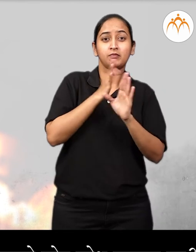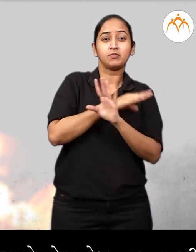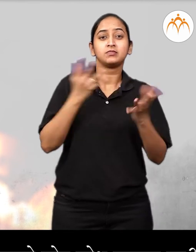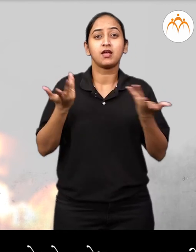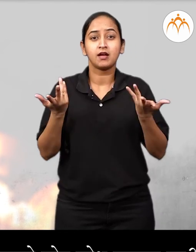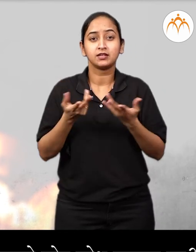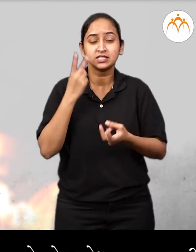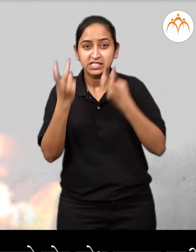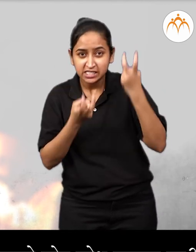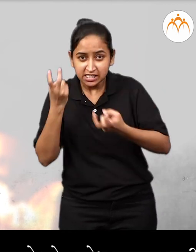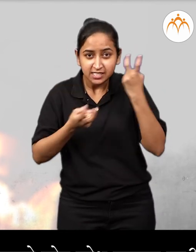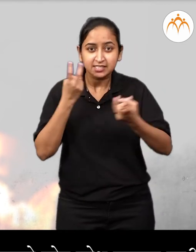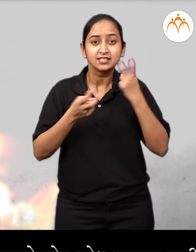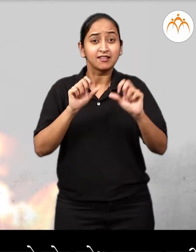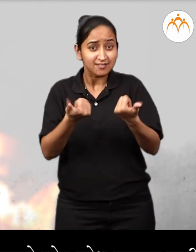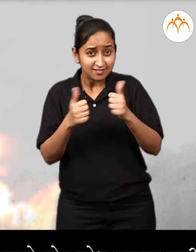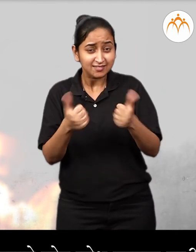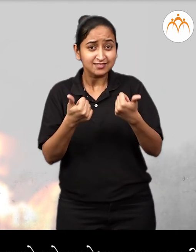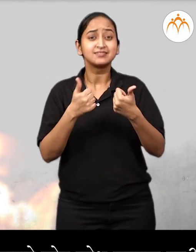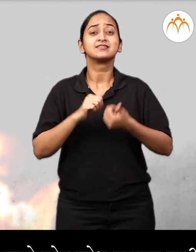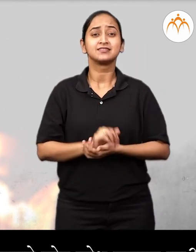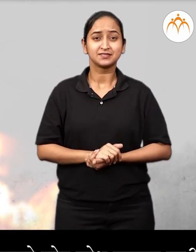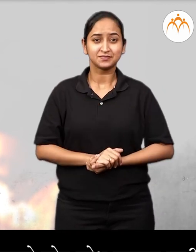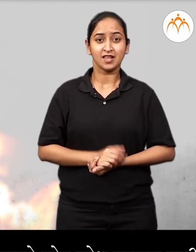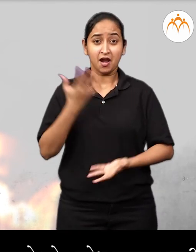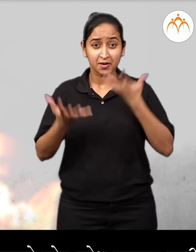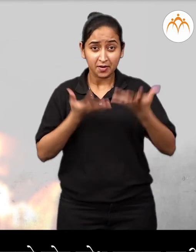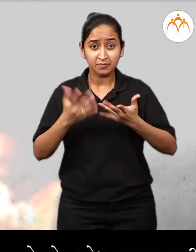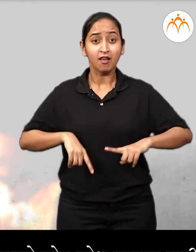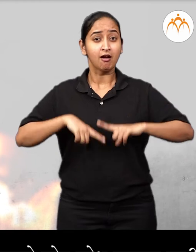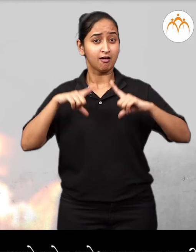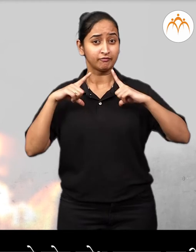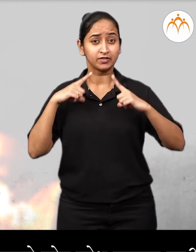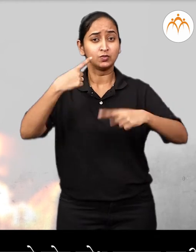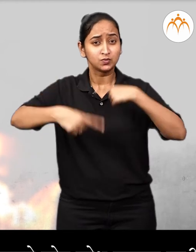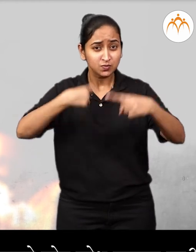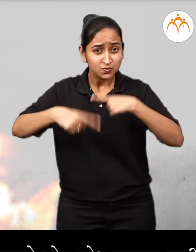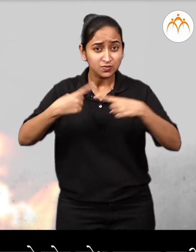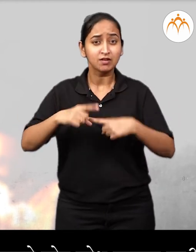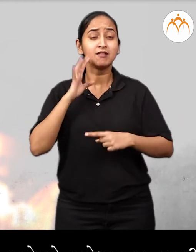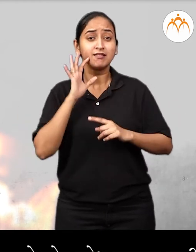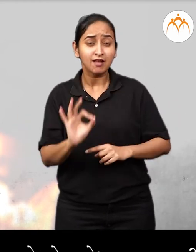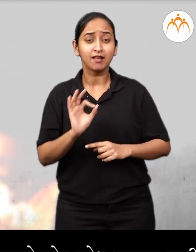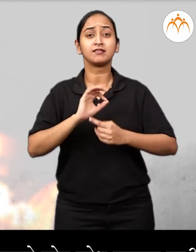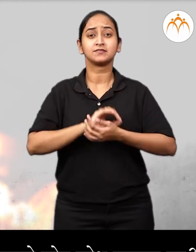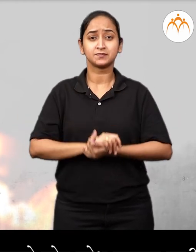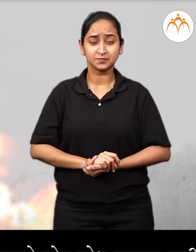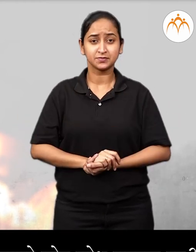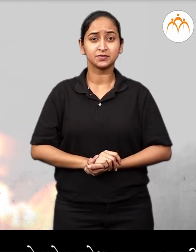करनारे स्तुरोत शोदू शकाल का? उष्णता ही आपले दैनन्दीन जीवनातली आतीशय महतवाची गोष्टा है